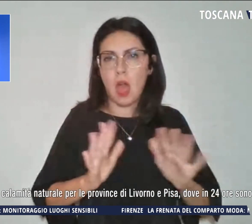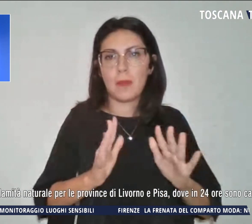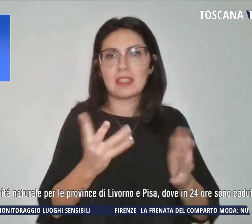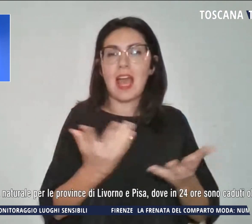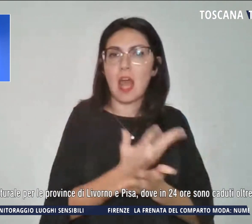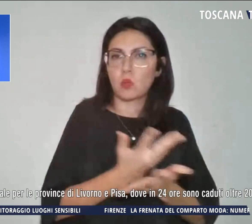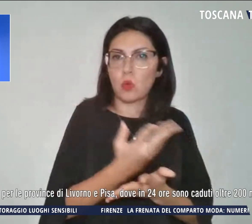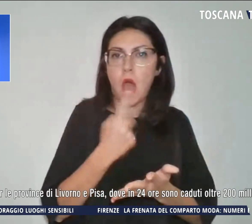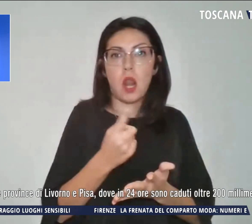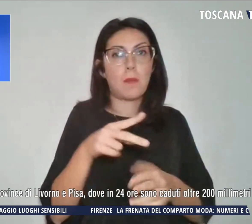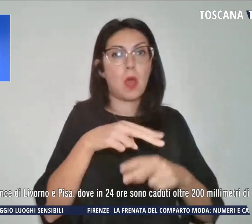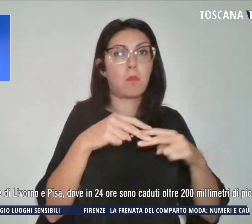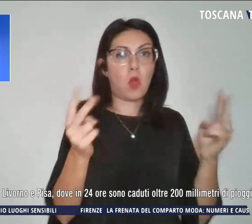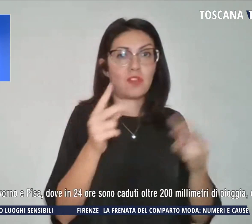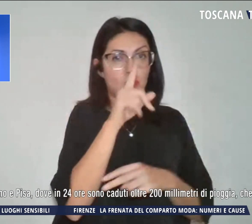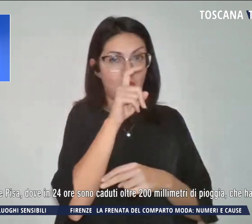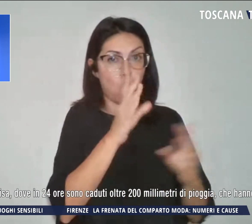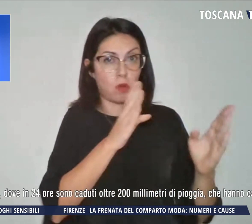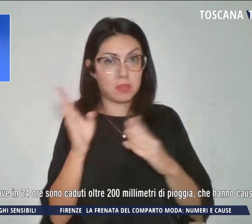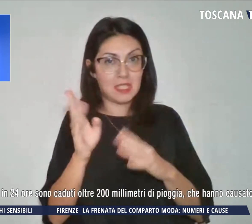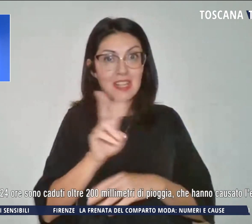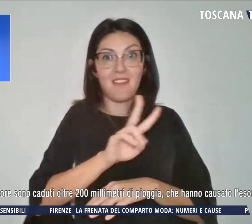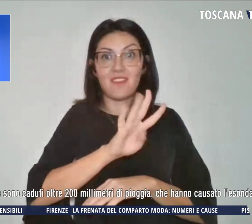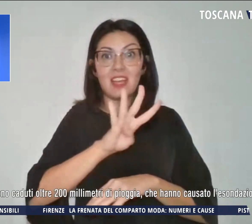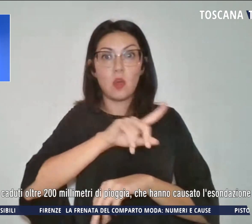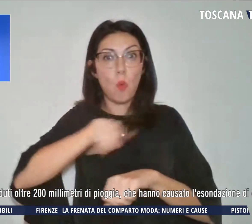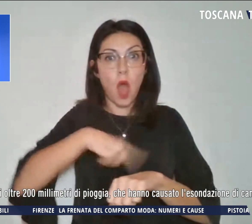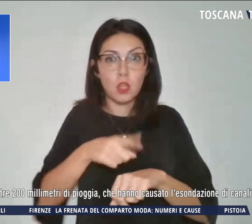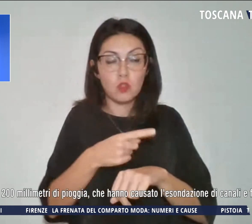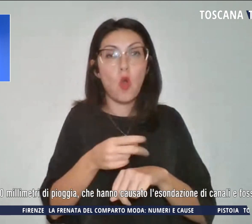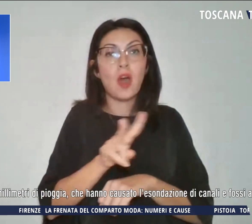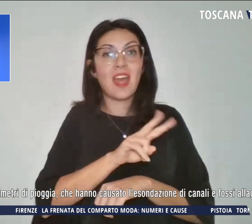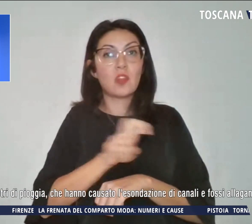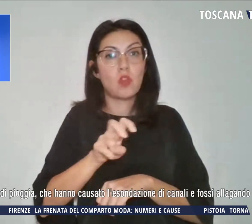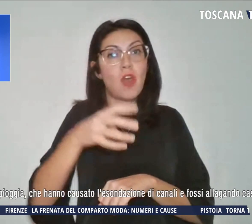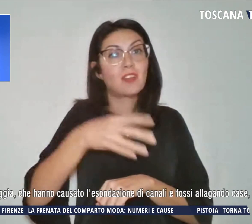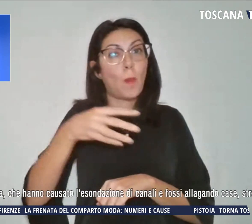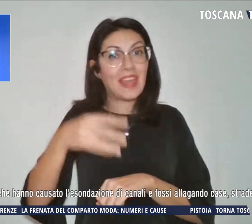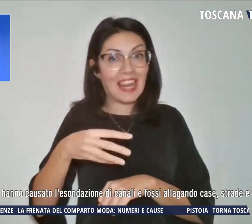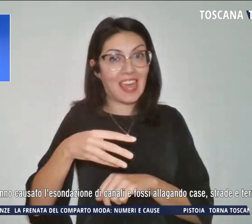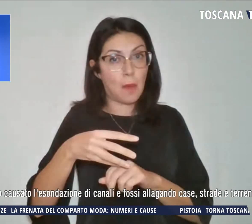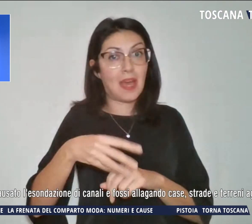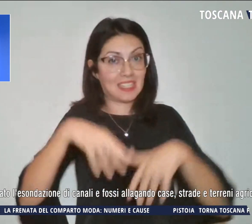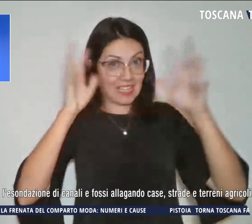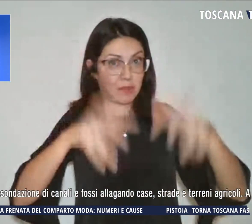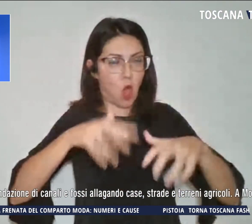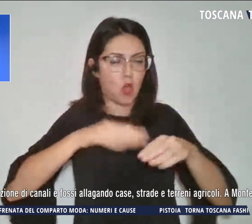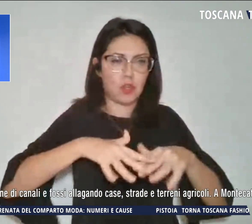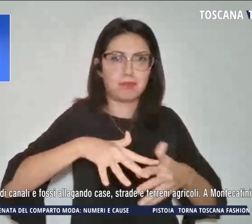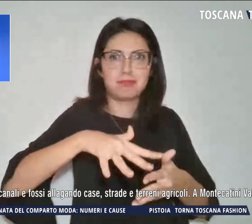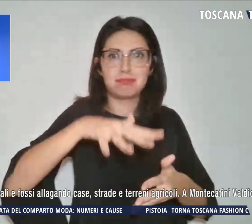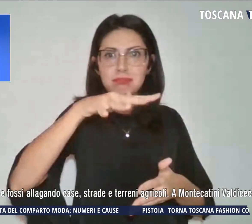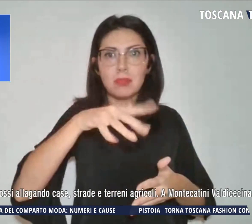dove in 24 ore sono caduti oltre 200 mm di pioggia che hanno causato l